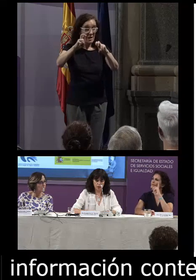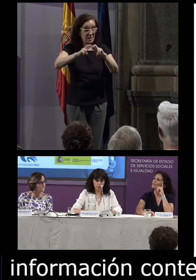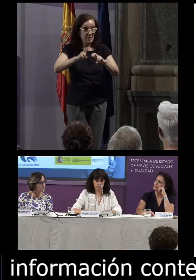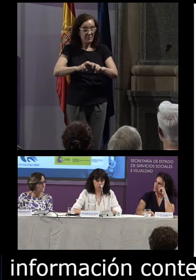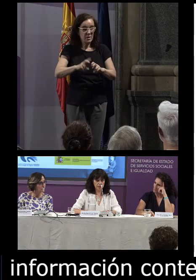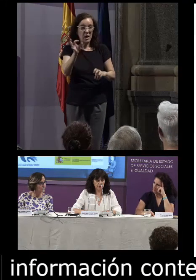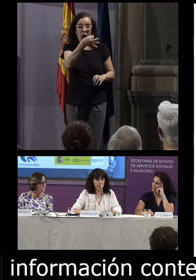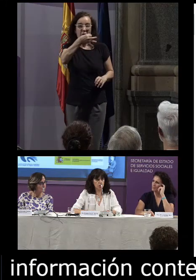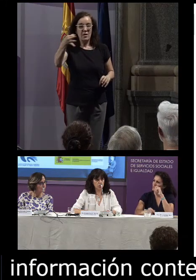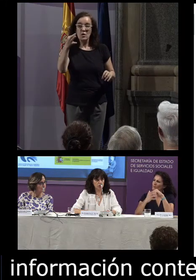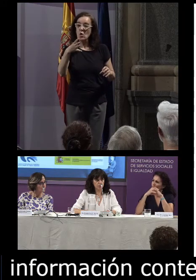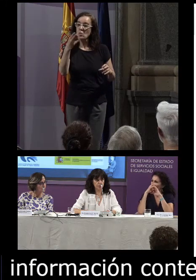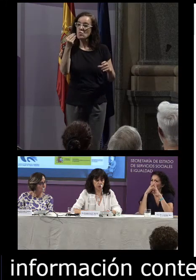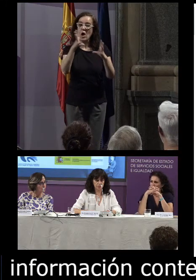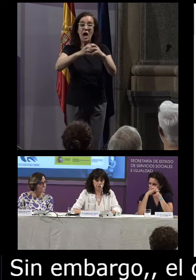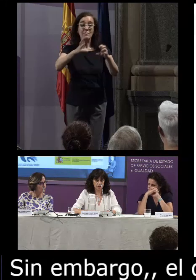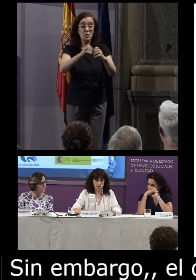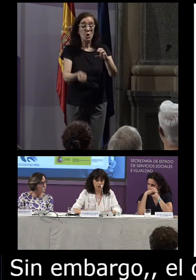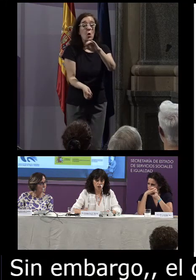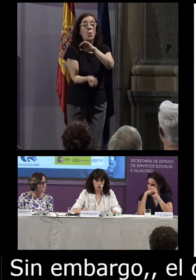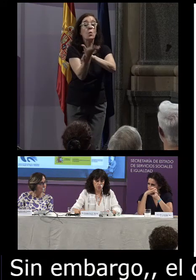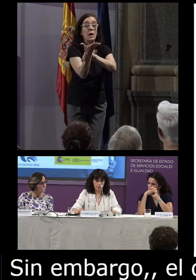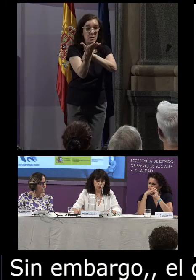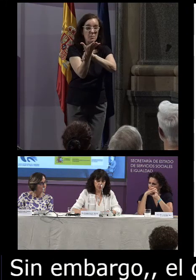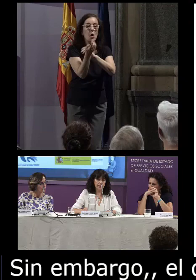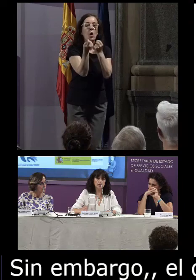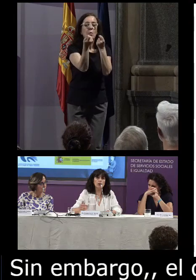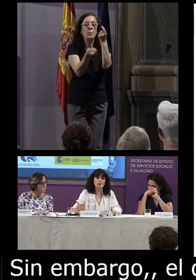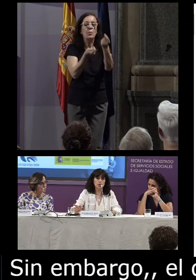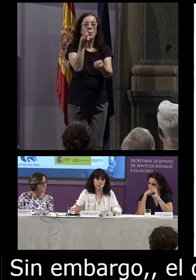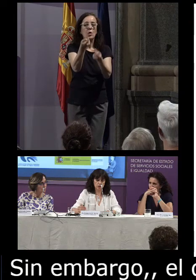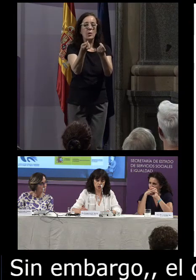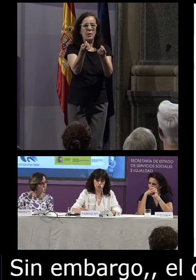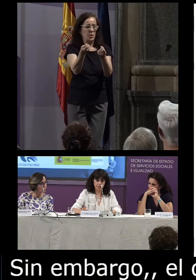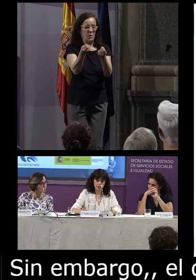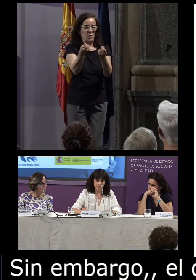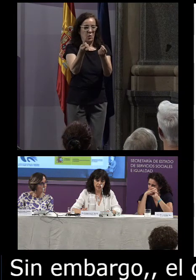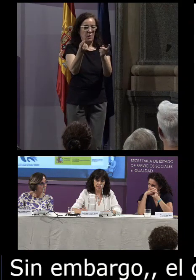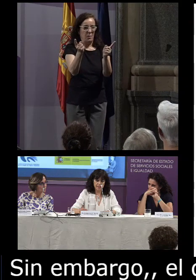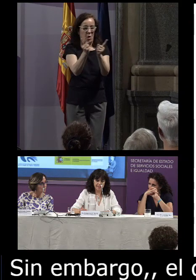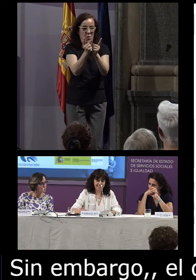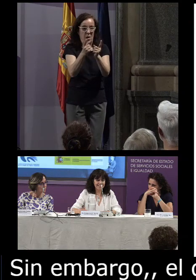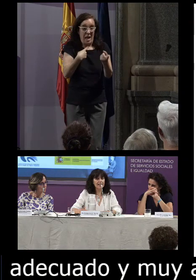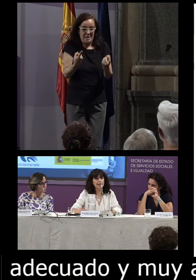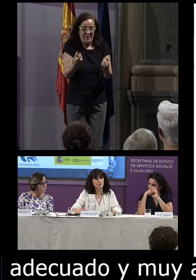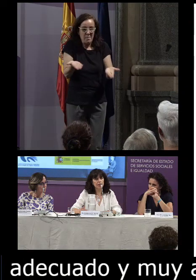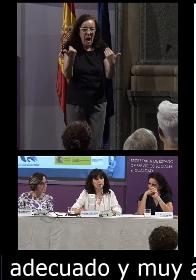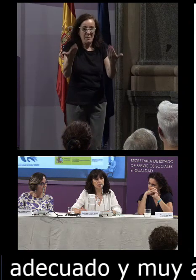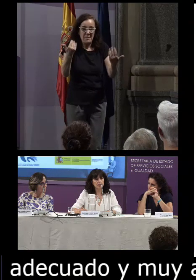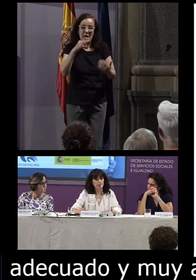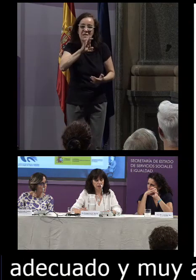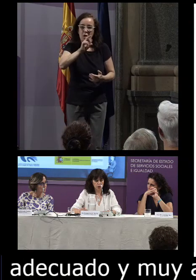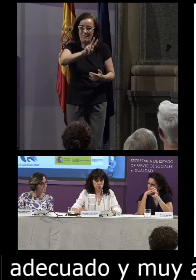adecuado y muy ambicioso cuando se formuló poco a poco fue quedándose corto para las necesidades del siglo